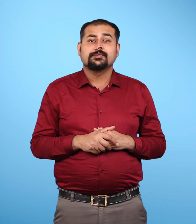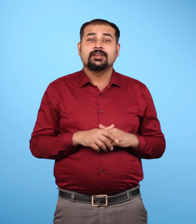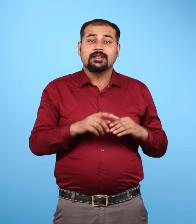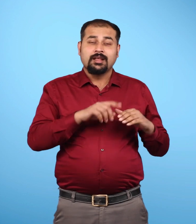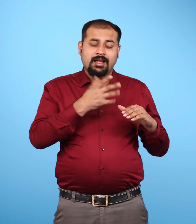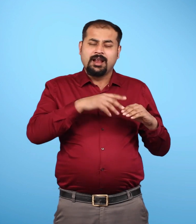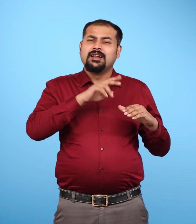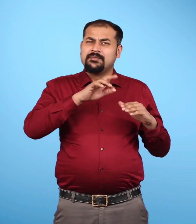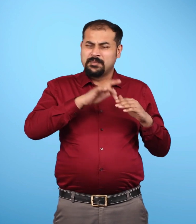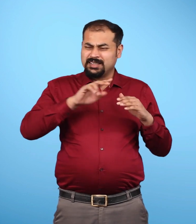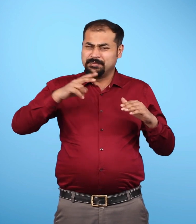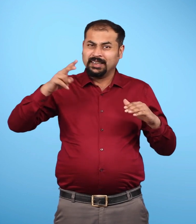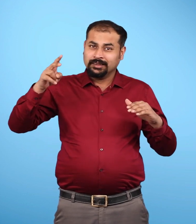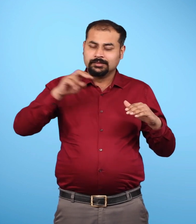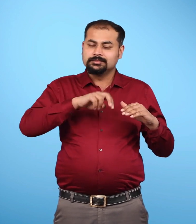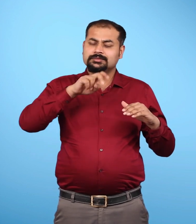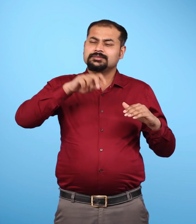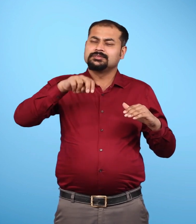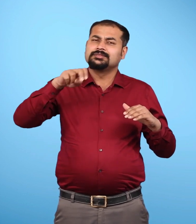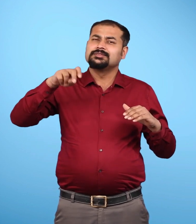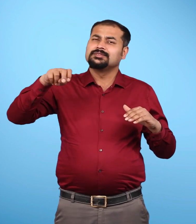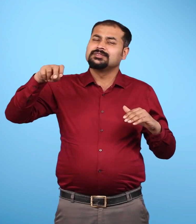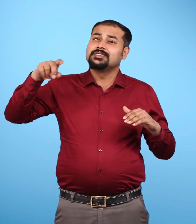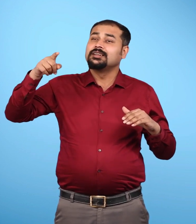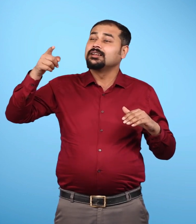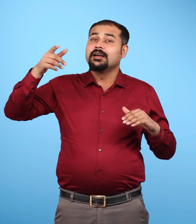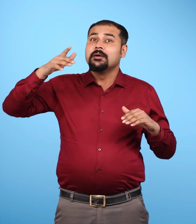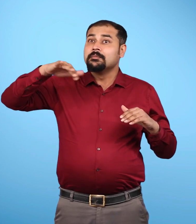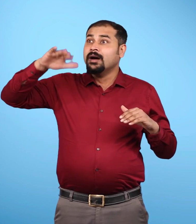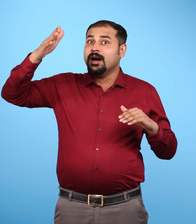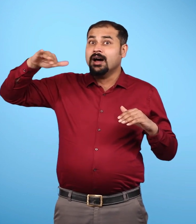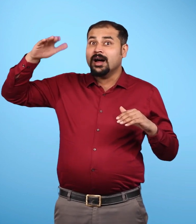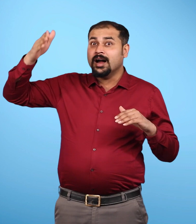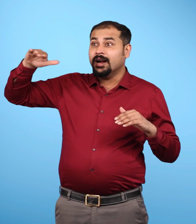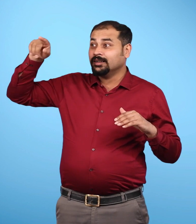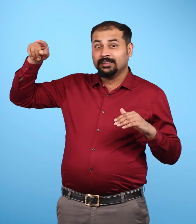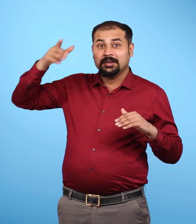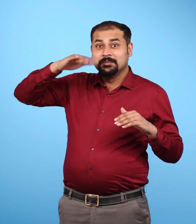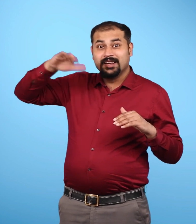तथा जैसे जैसे हम उपर की ओर चाते हैं यह तेजी के साथ घटता जाता है